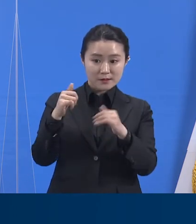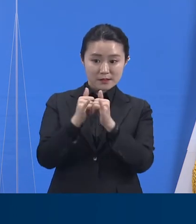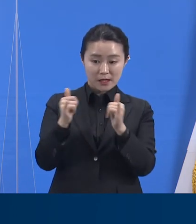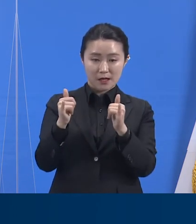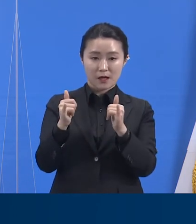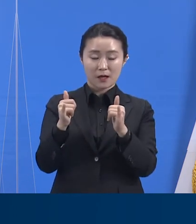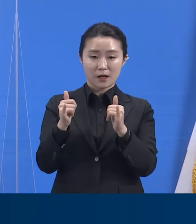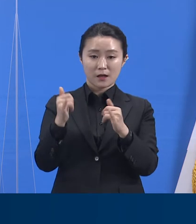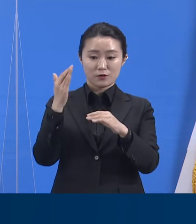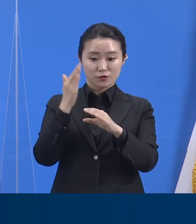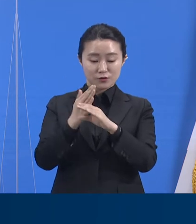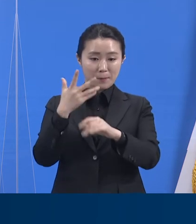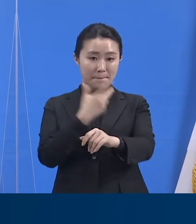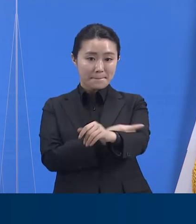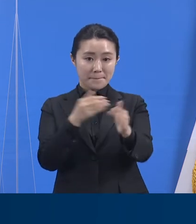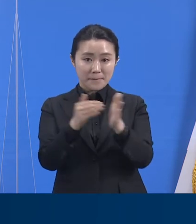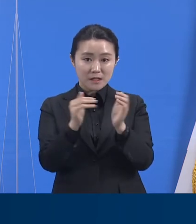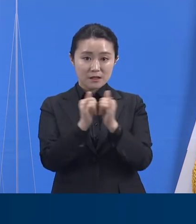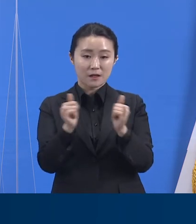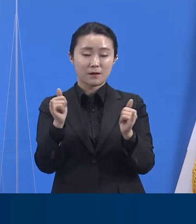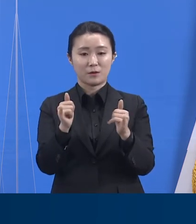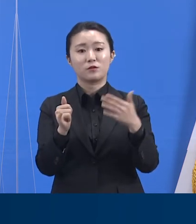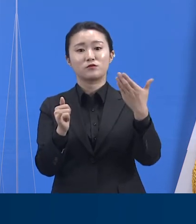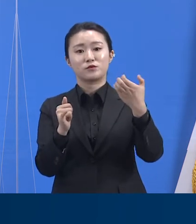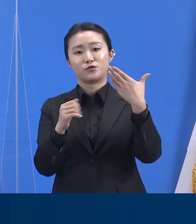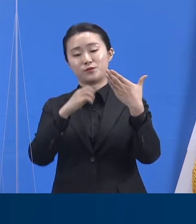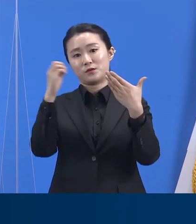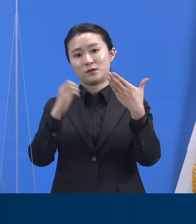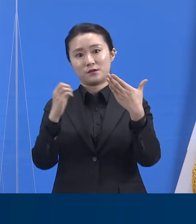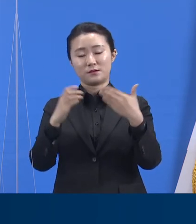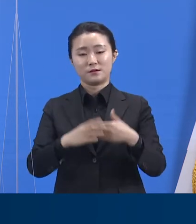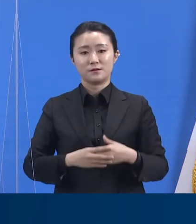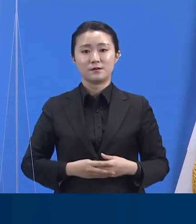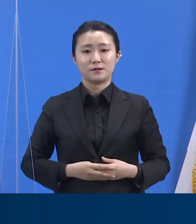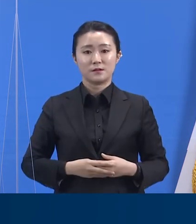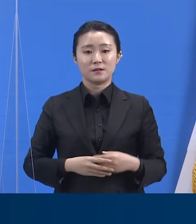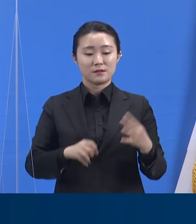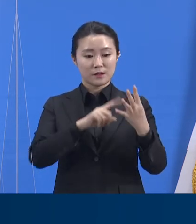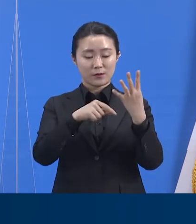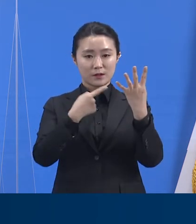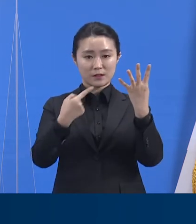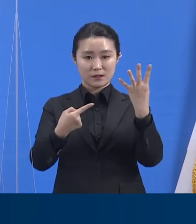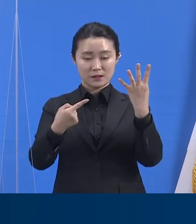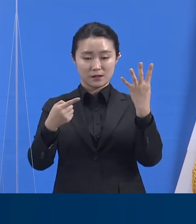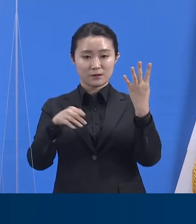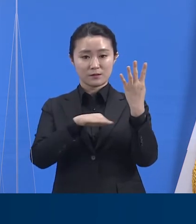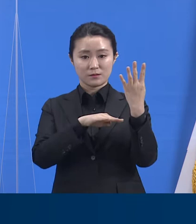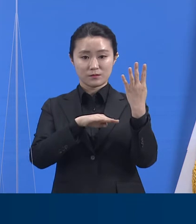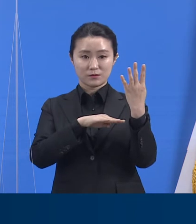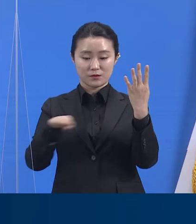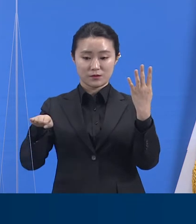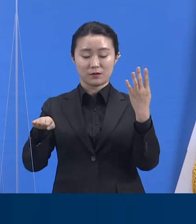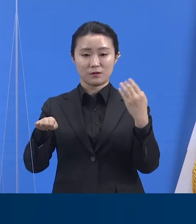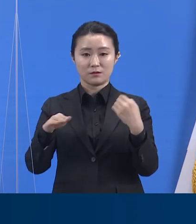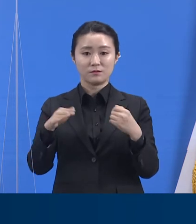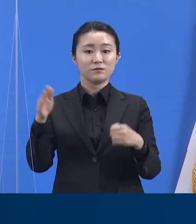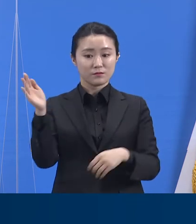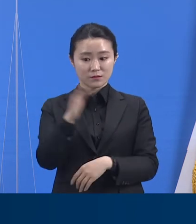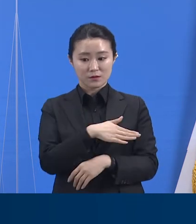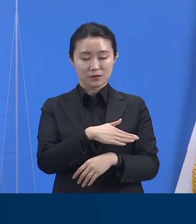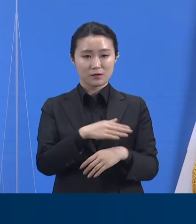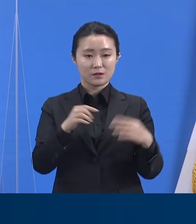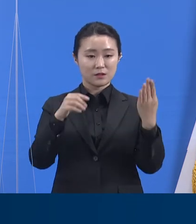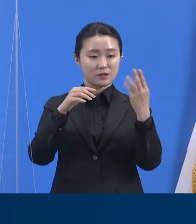.9%입니다. 4월 1일부터 시작된 2분기 예방접종의 경우는 총 대상자